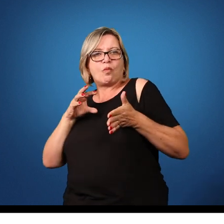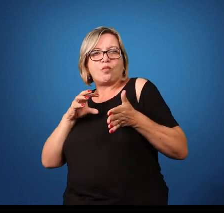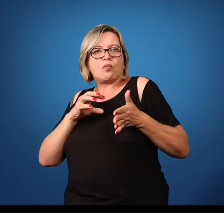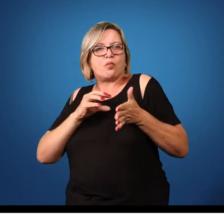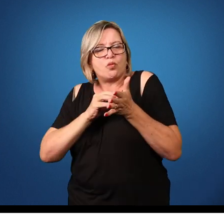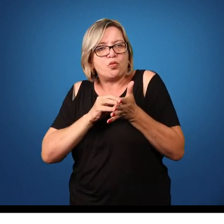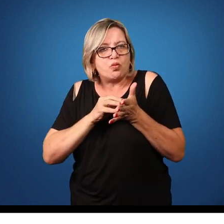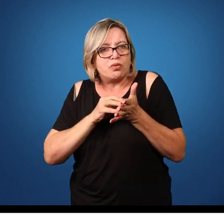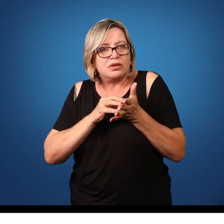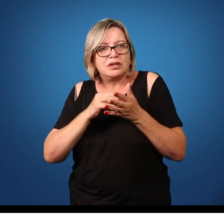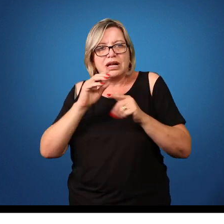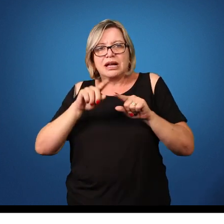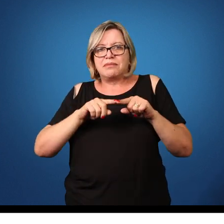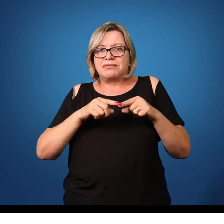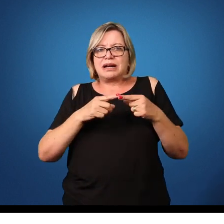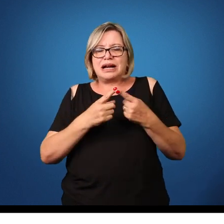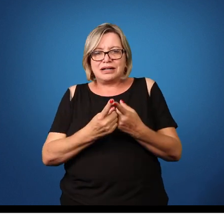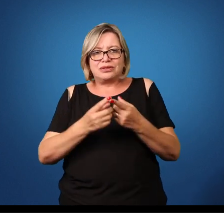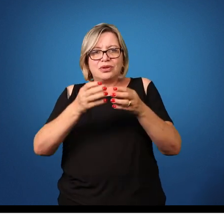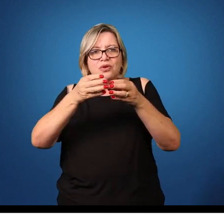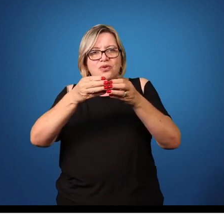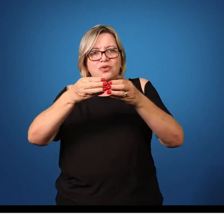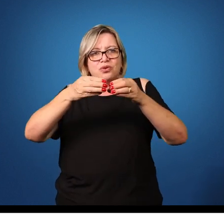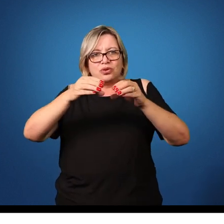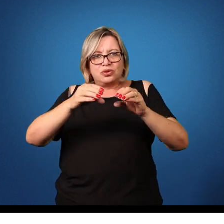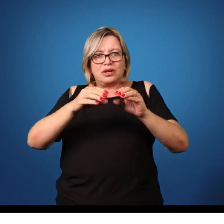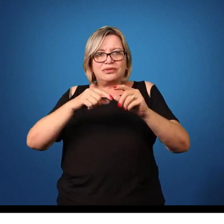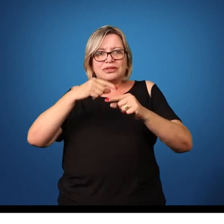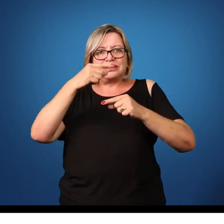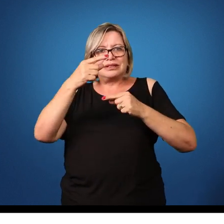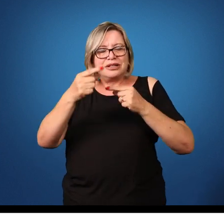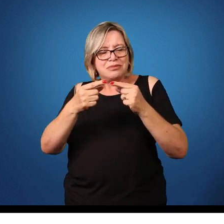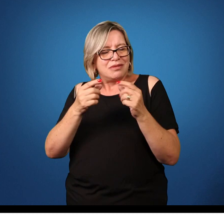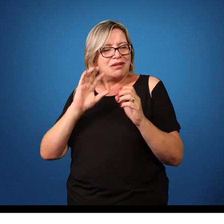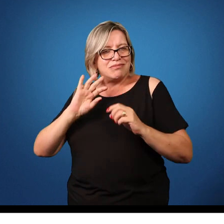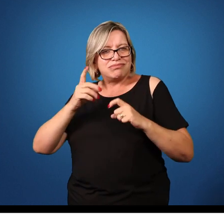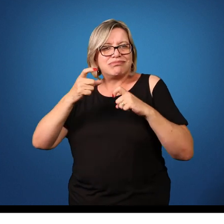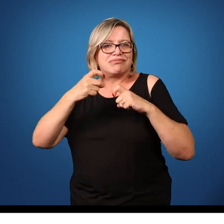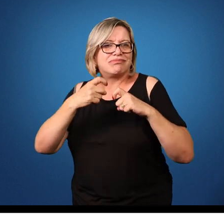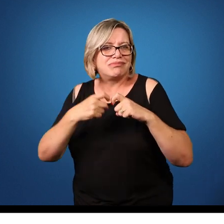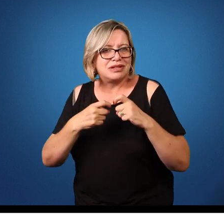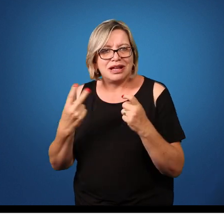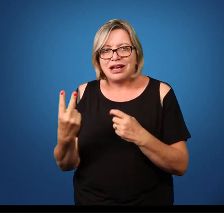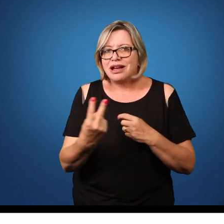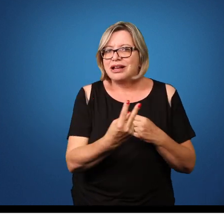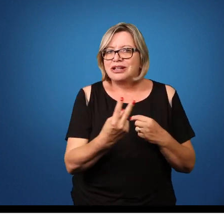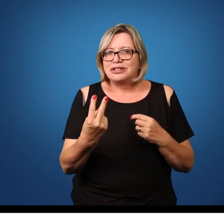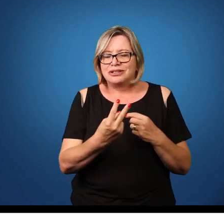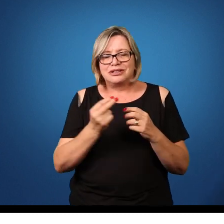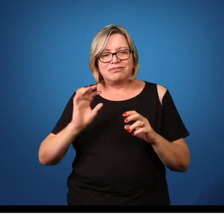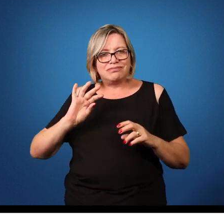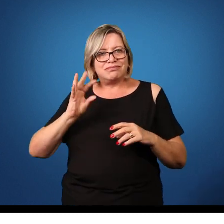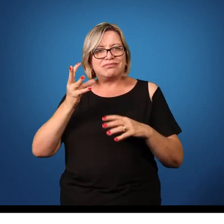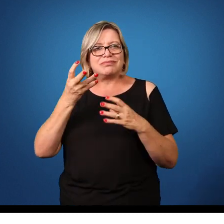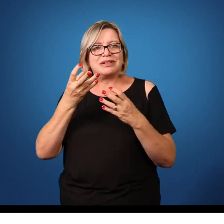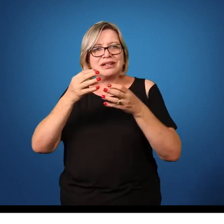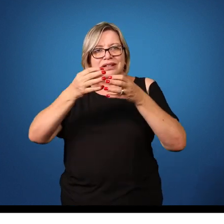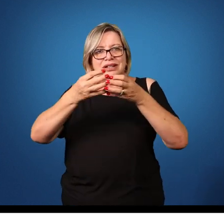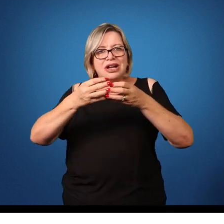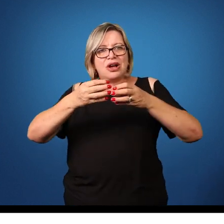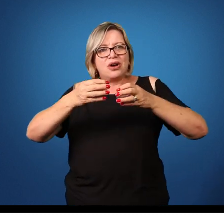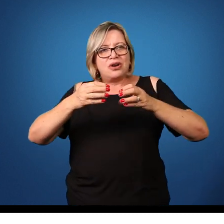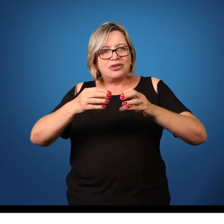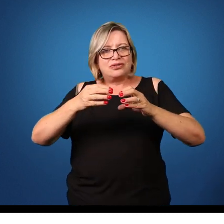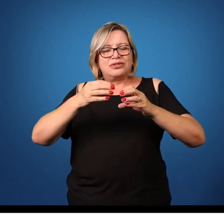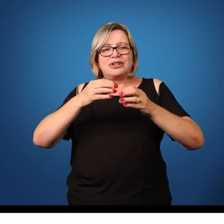hospedeiro. Já no caso dos ovos, eles são formados após a cópula entre o indivíduo macho e fêmea, e